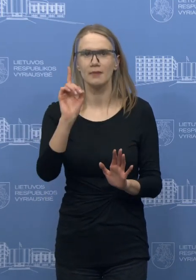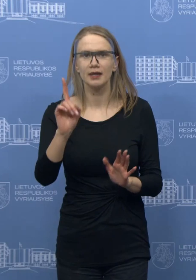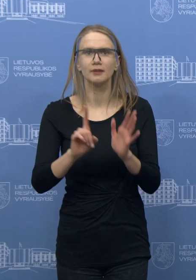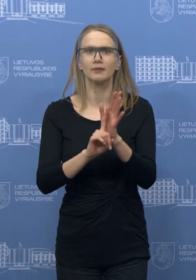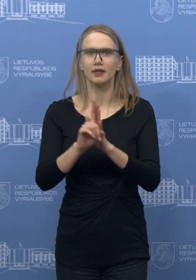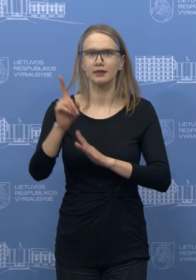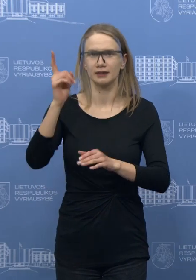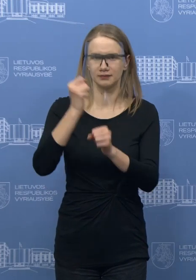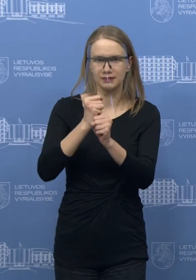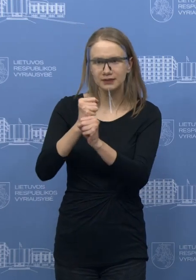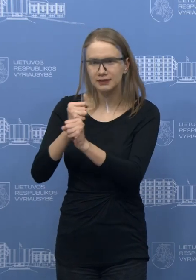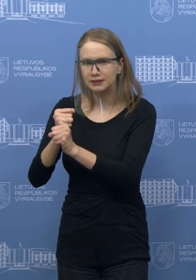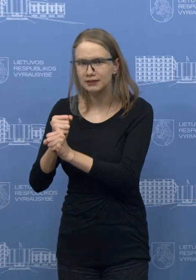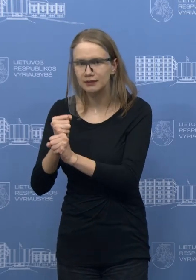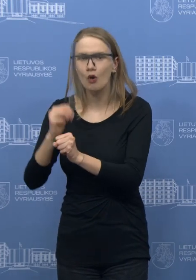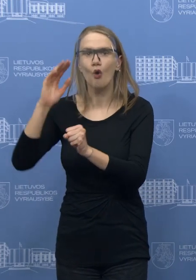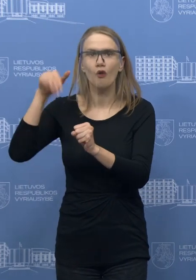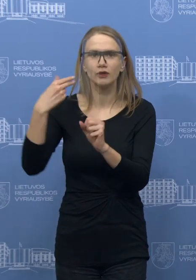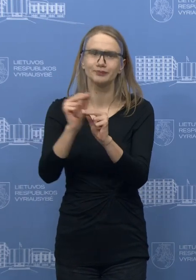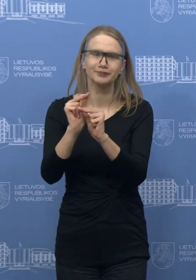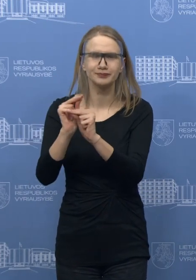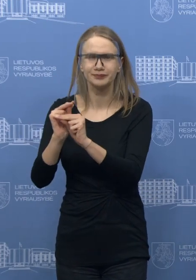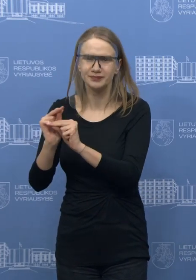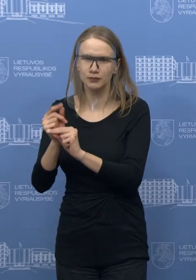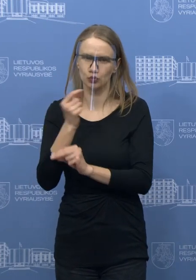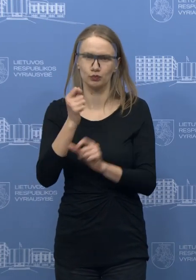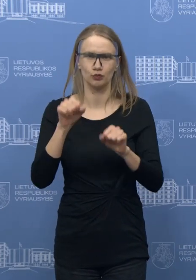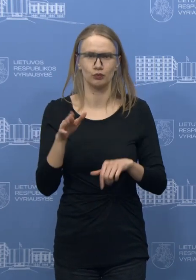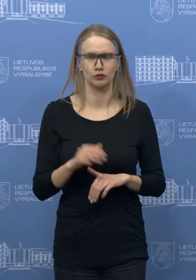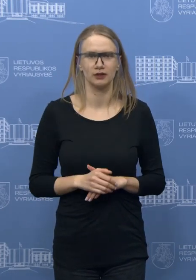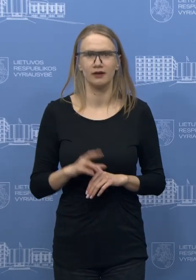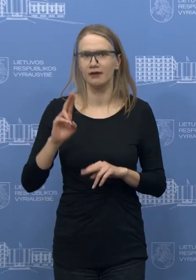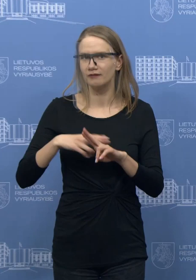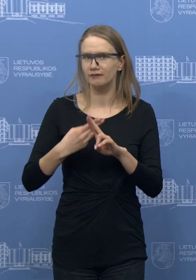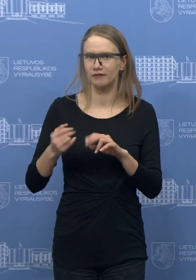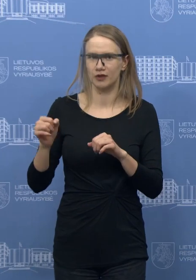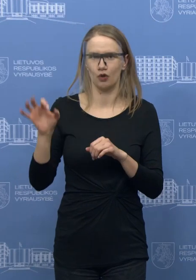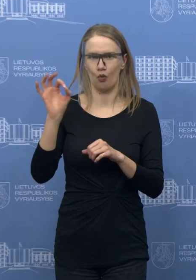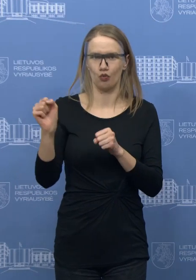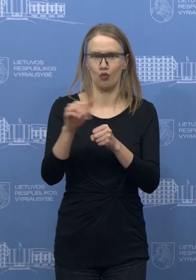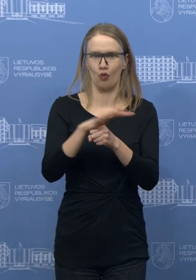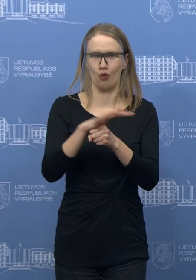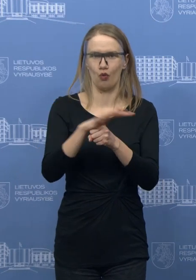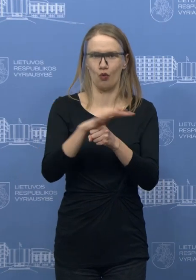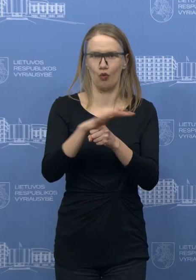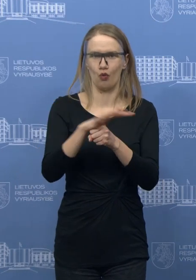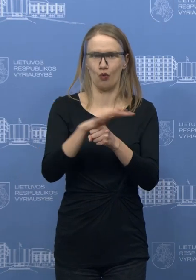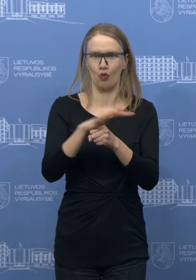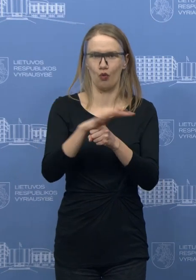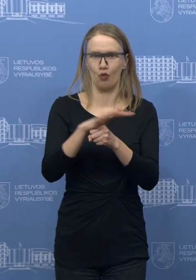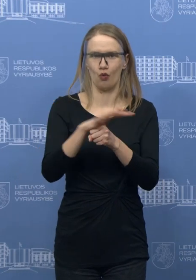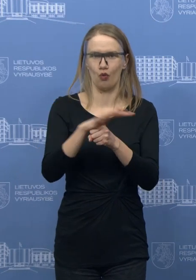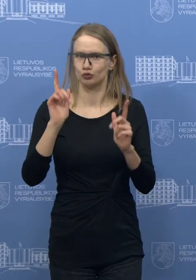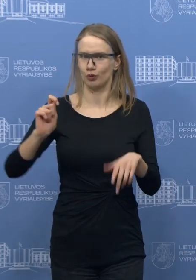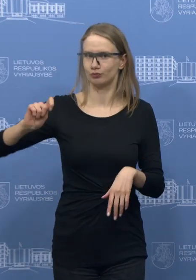mechanizmus, o po to jūs galima tikrai tobulinti, nes mes pasiek mes turėsime dar pakankamai ilgai šitos situacijos, kurios turime. Dėl to tikrai nepritariu